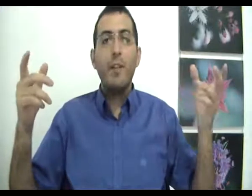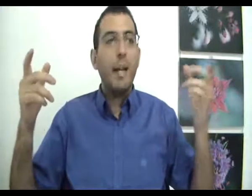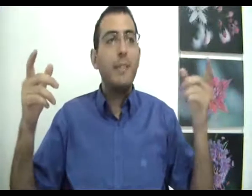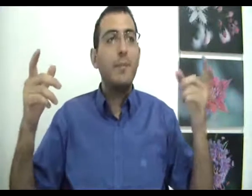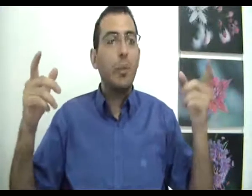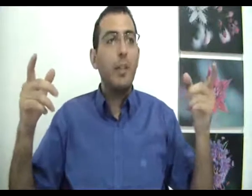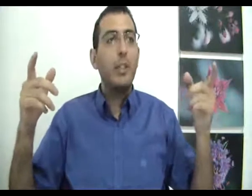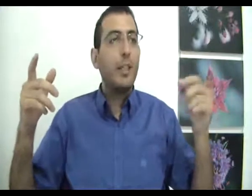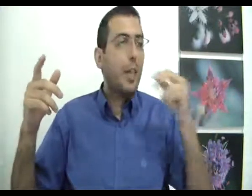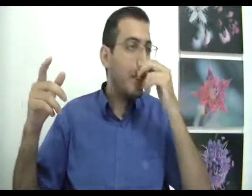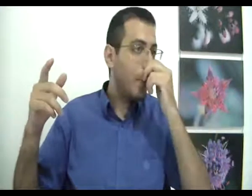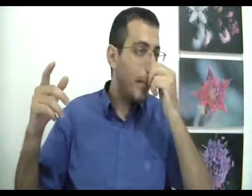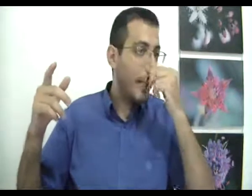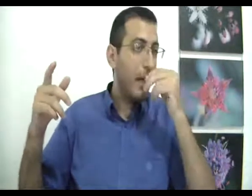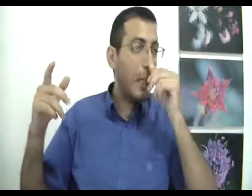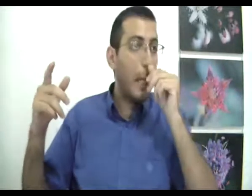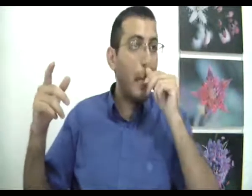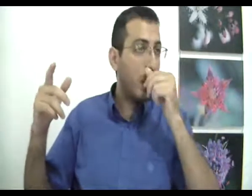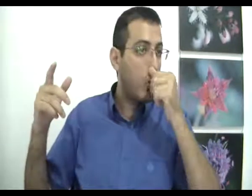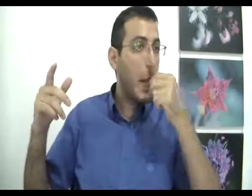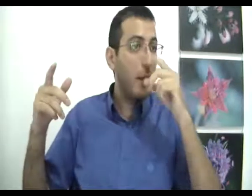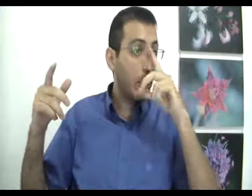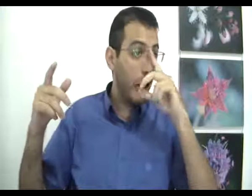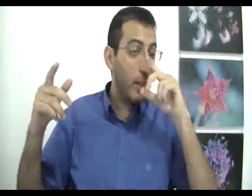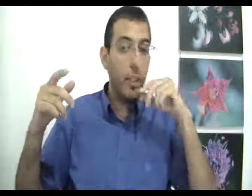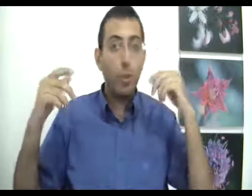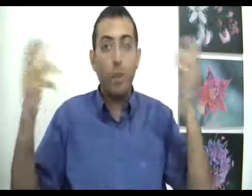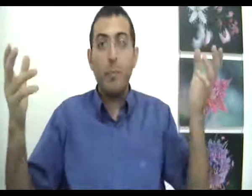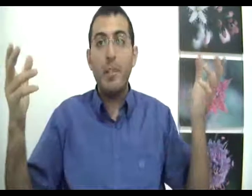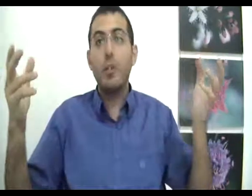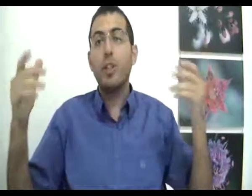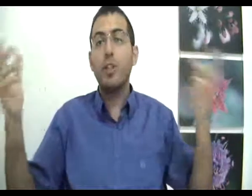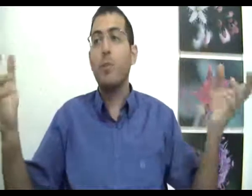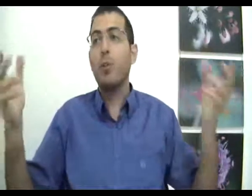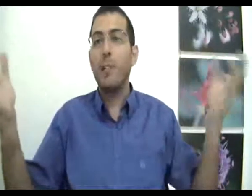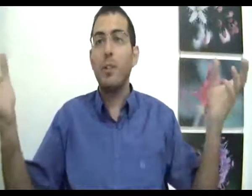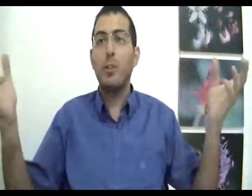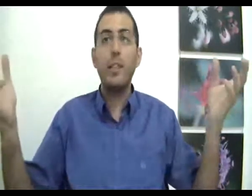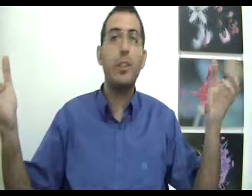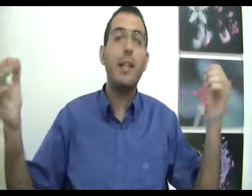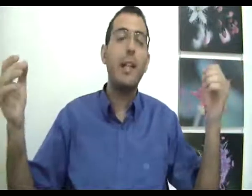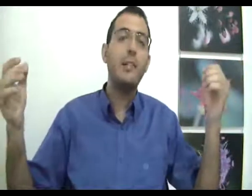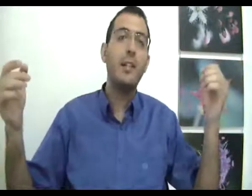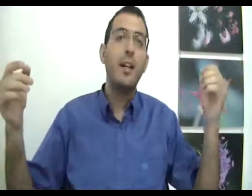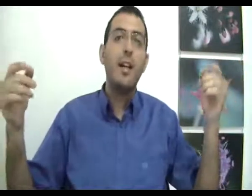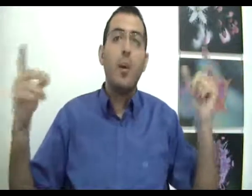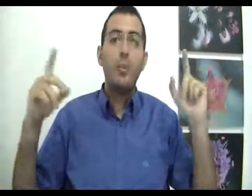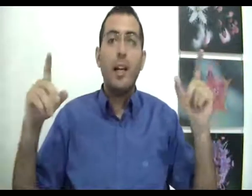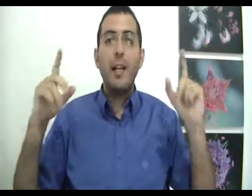ובעצם זה אומר שכאשר אתה מגיע לנקודה של טוב אמיתי, או של שלמות, או מה שלא נקרא לזה, הוא צריך